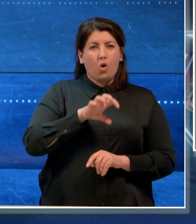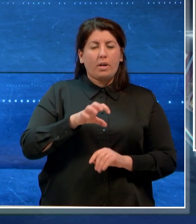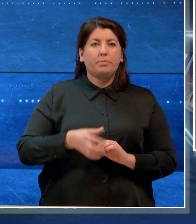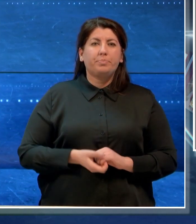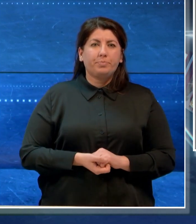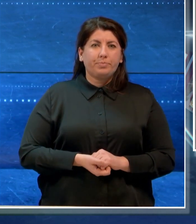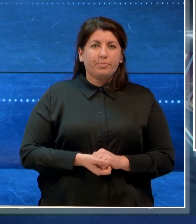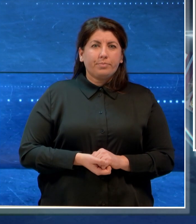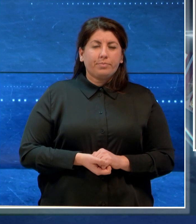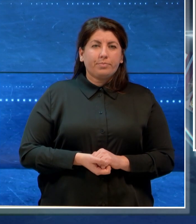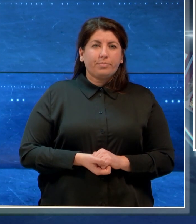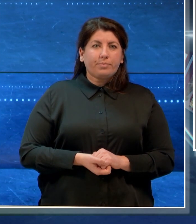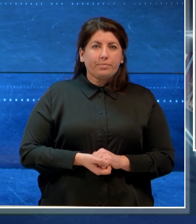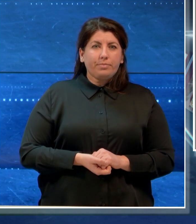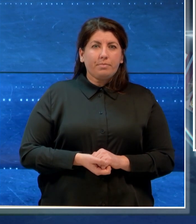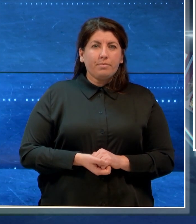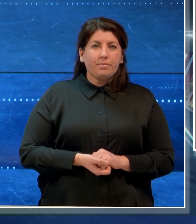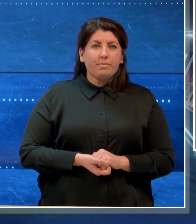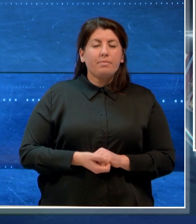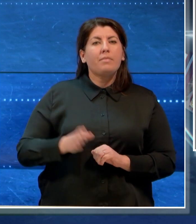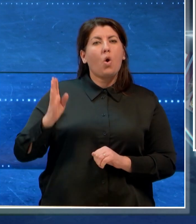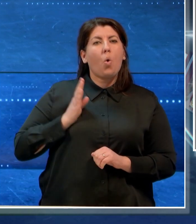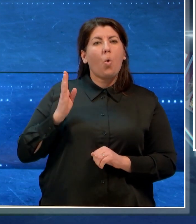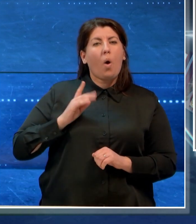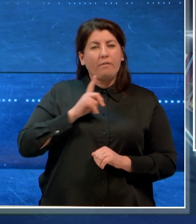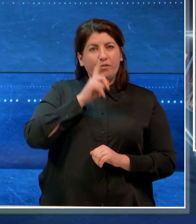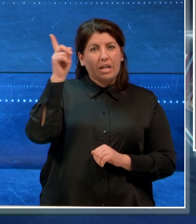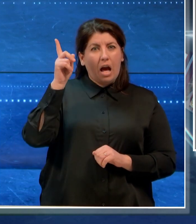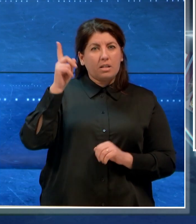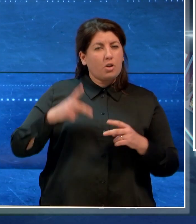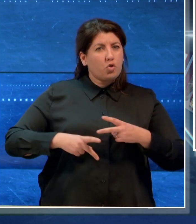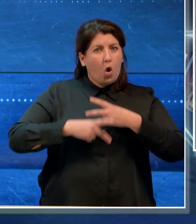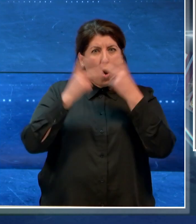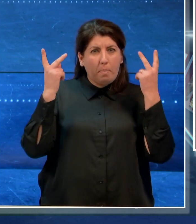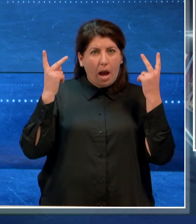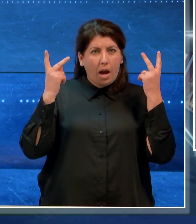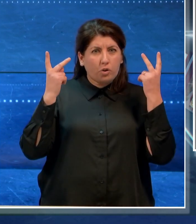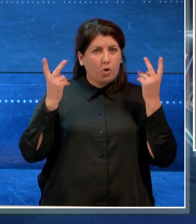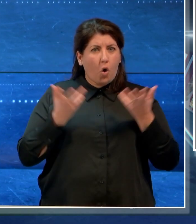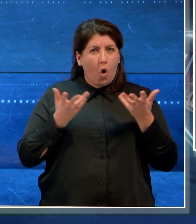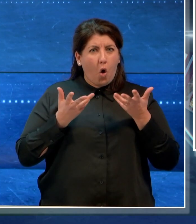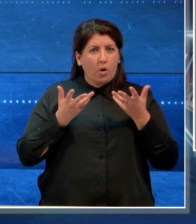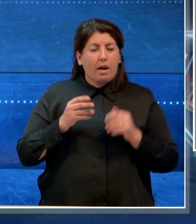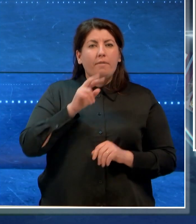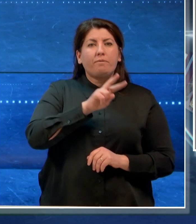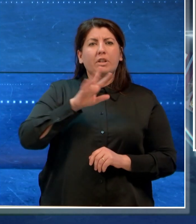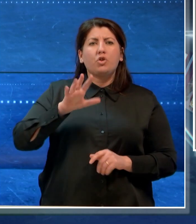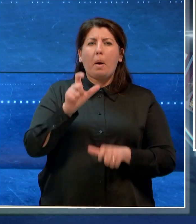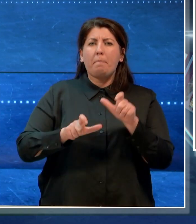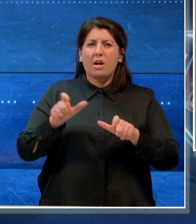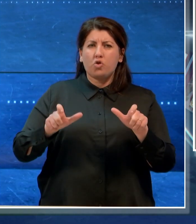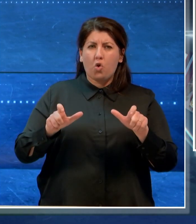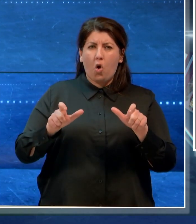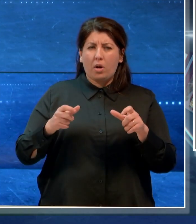La Guardia di Finanza ha scoperto che 25 persone in provincia di